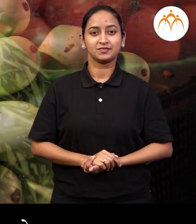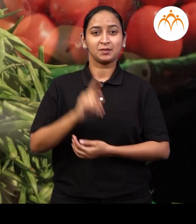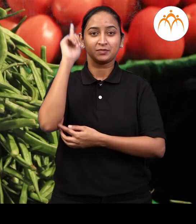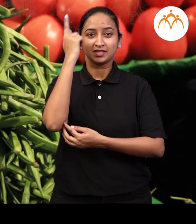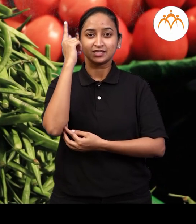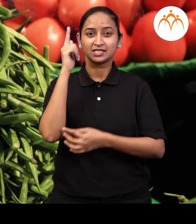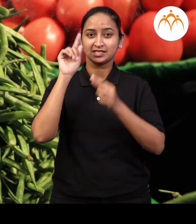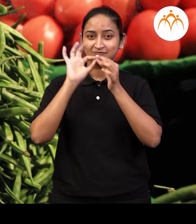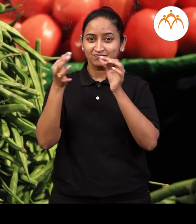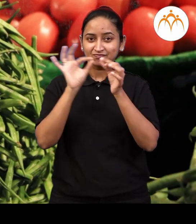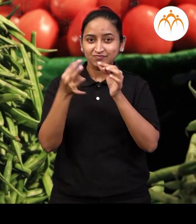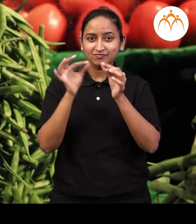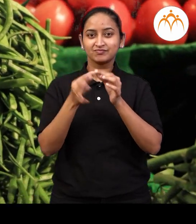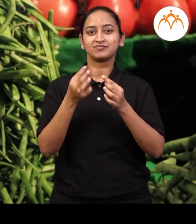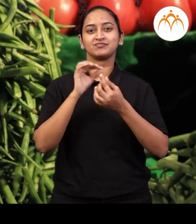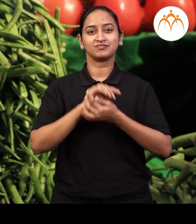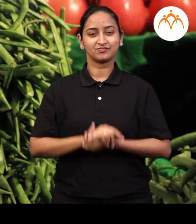गवार आहे